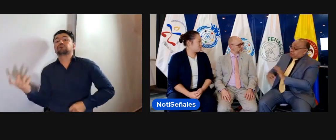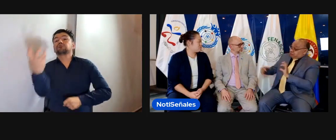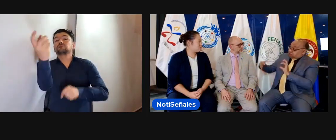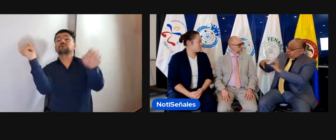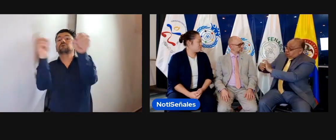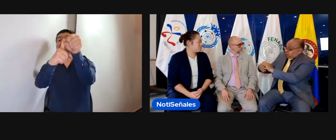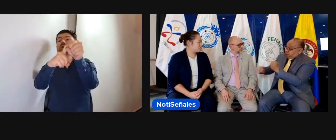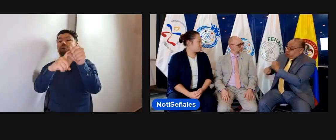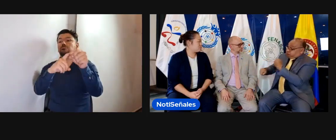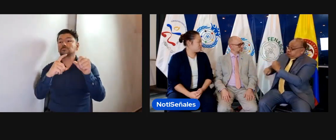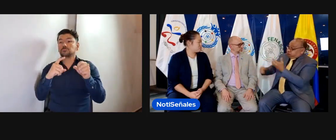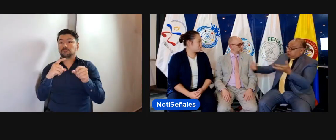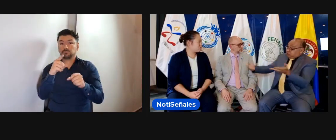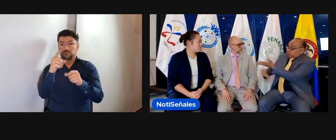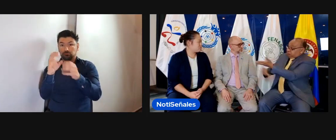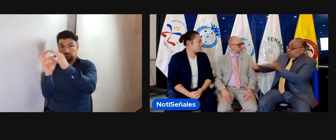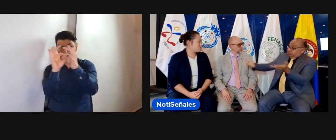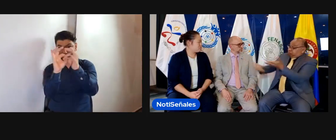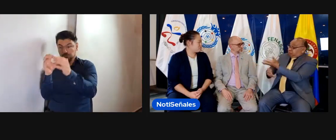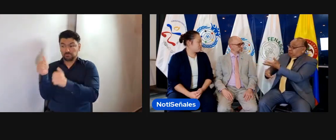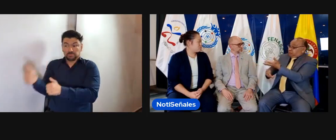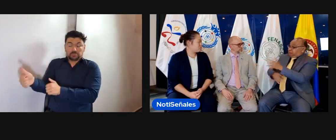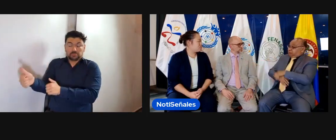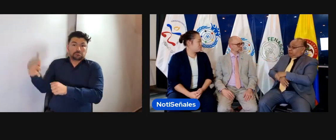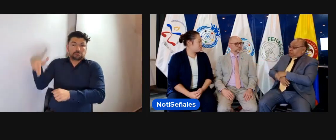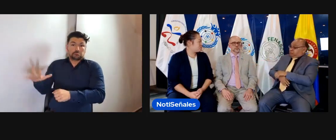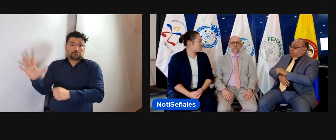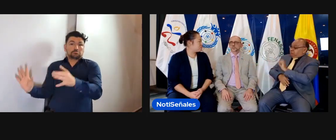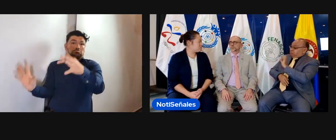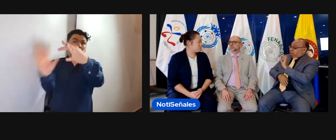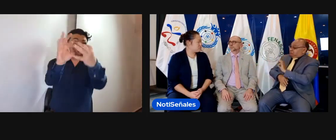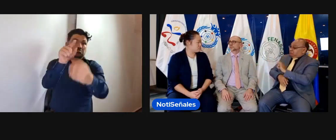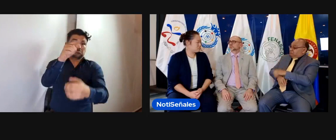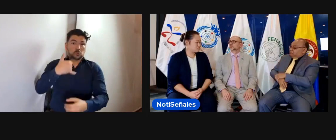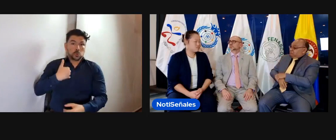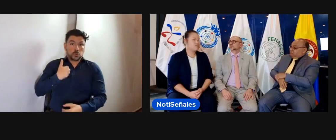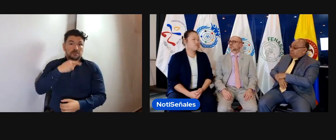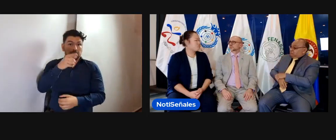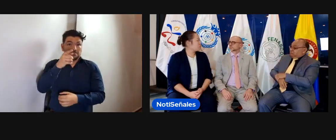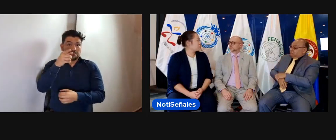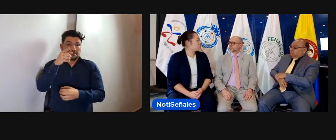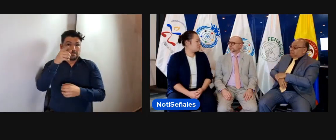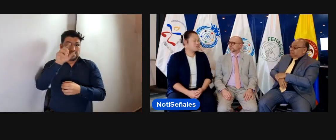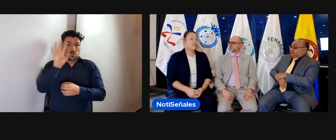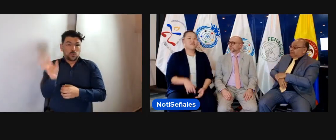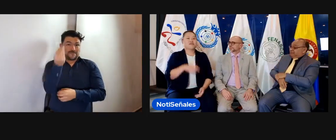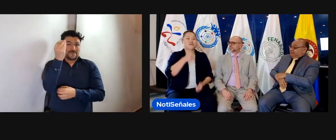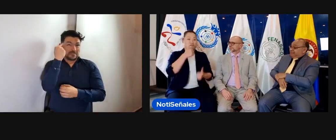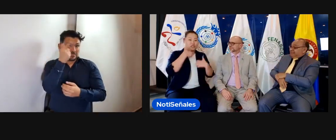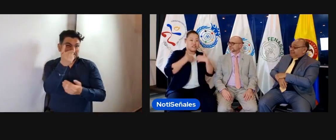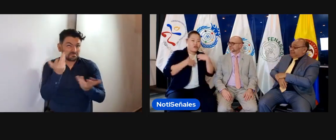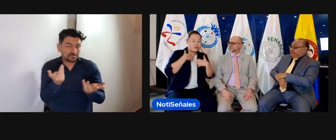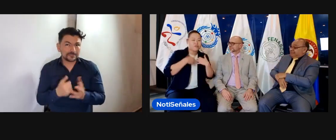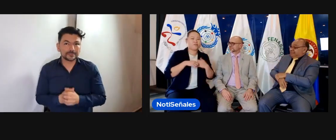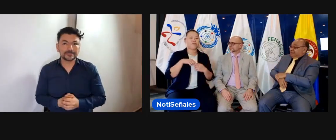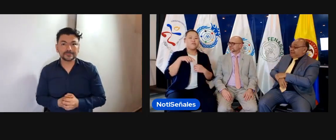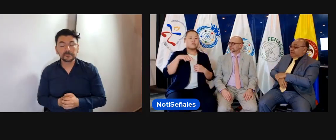Bueno, si ese capítulo se sale, no sé, ¿cómo se podría trabajar? ¿Podría ser parte